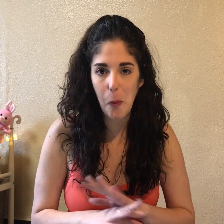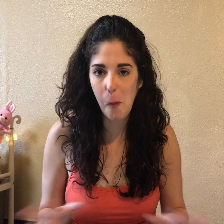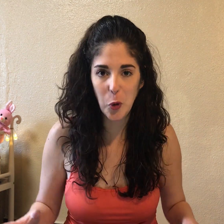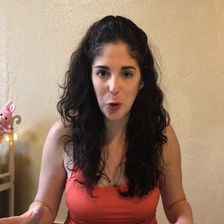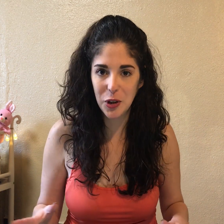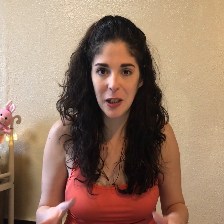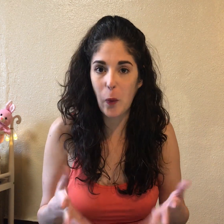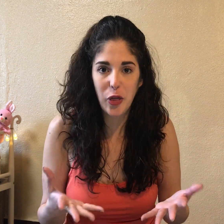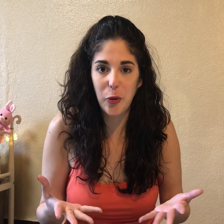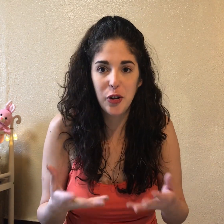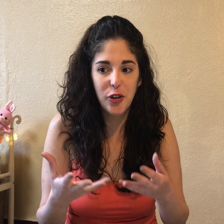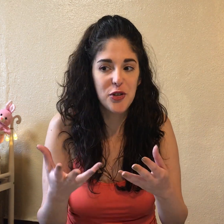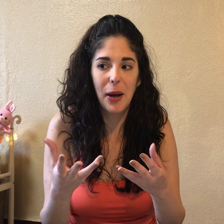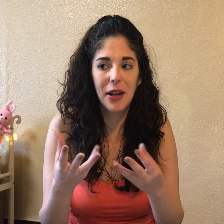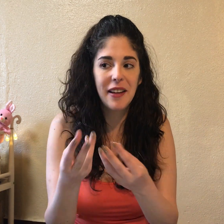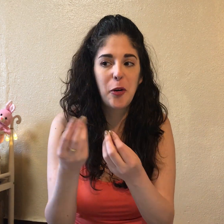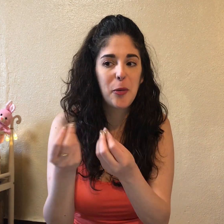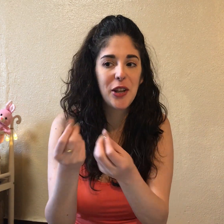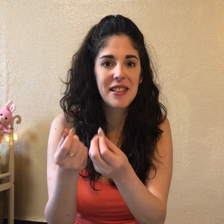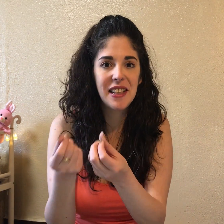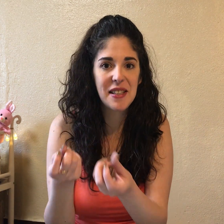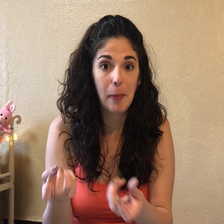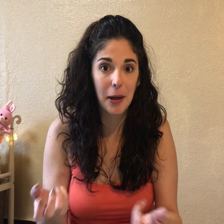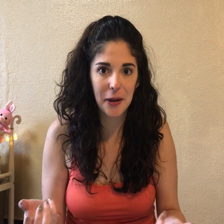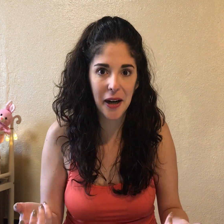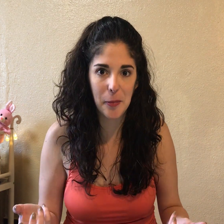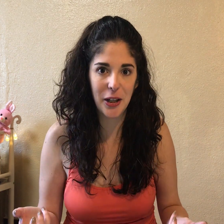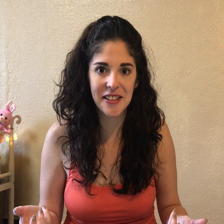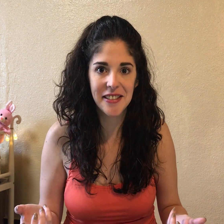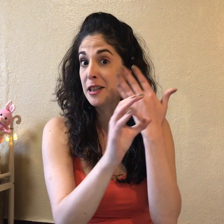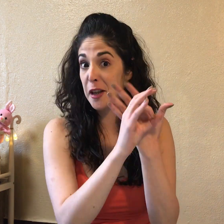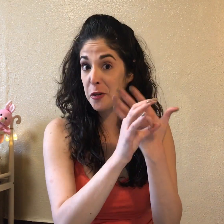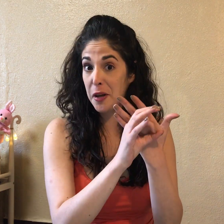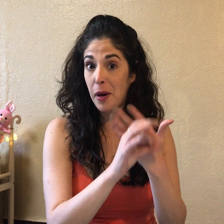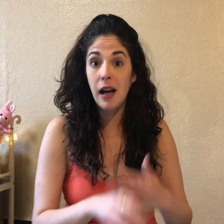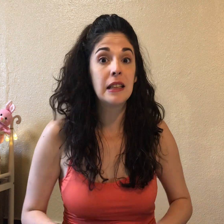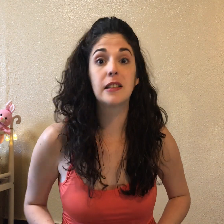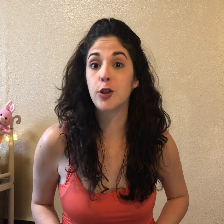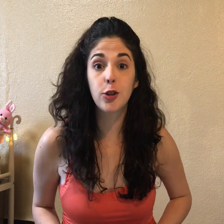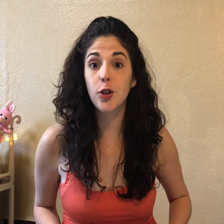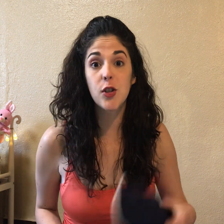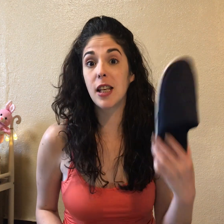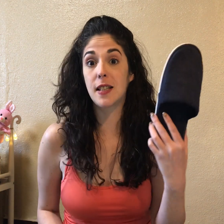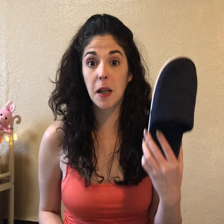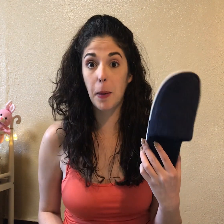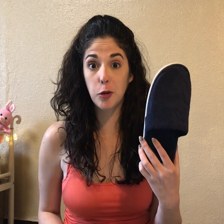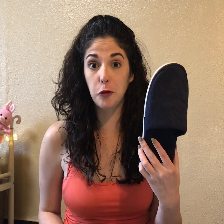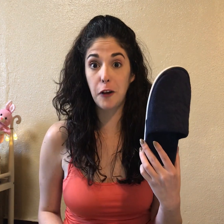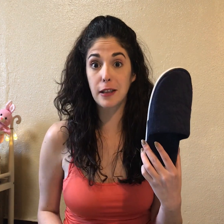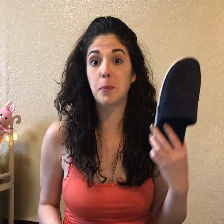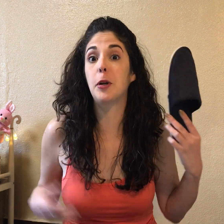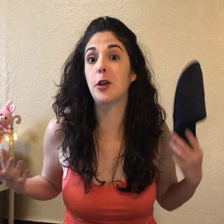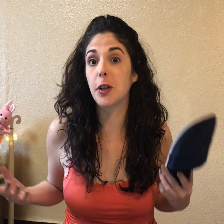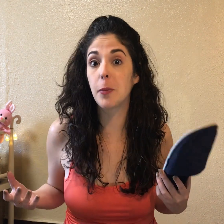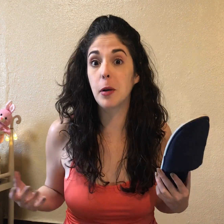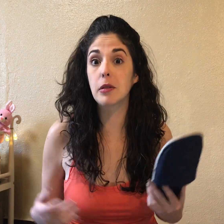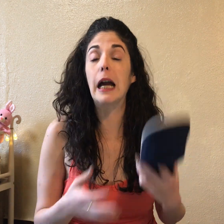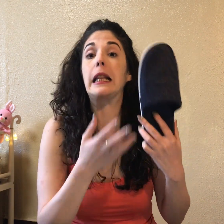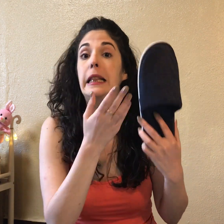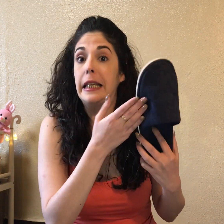muy útil cuando uno no sabe cómo decir esa palabra en japonés. Tatueba. Si yo no sé decir pantuflas, pero quiero preguntar de